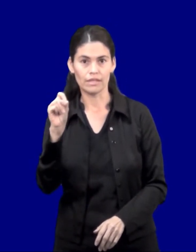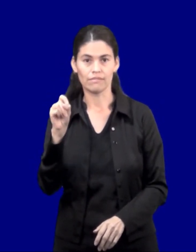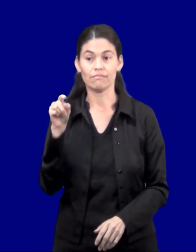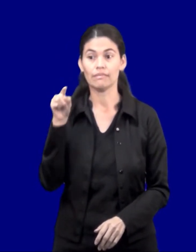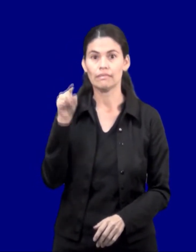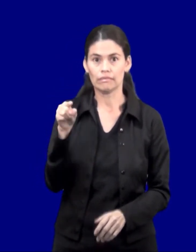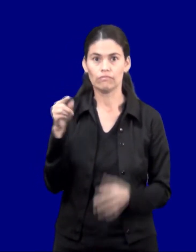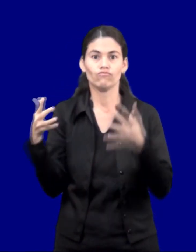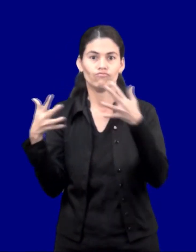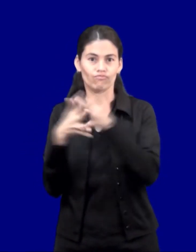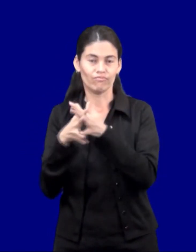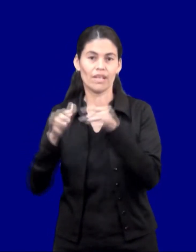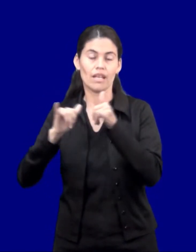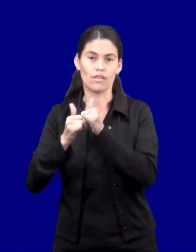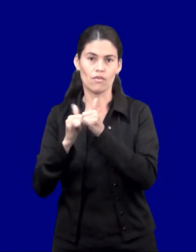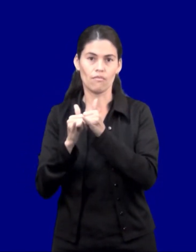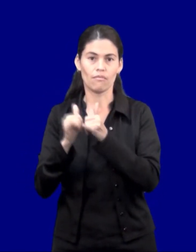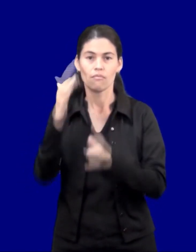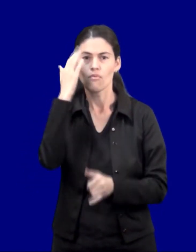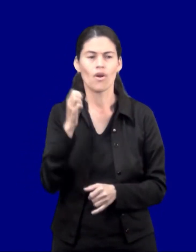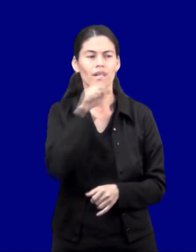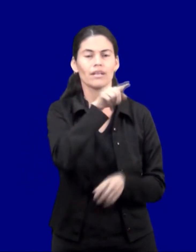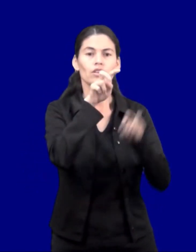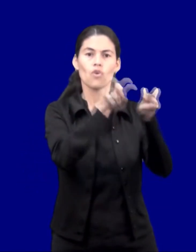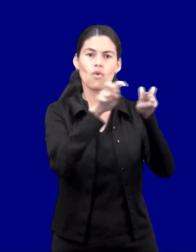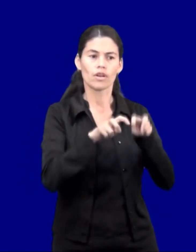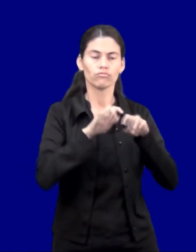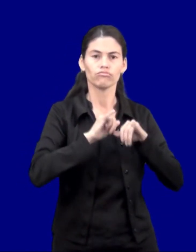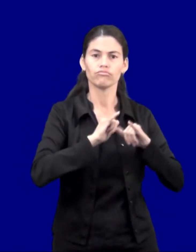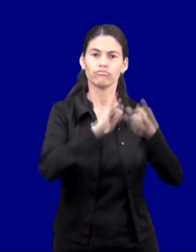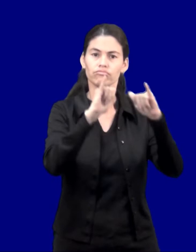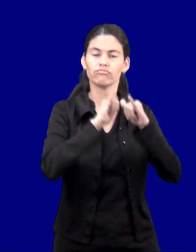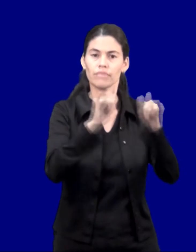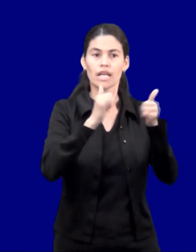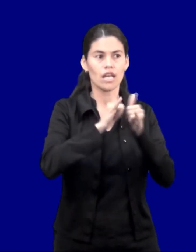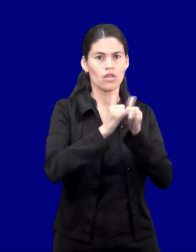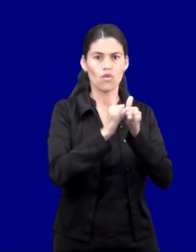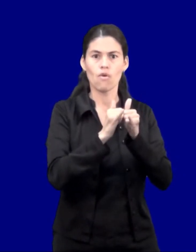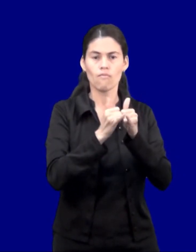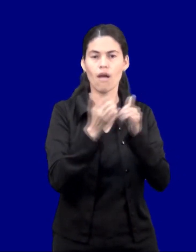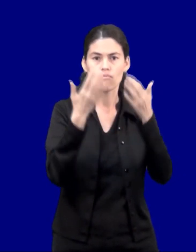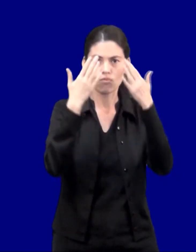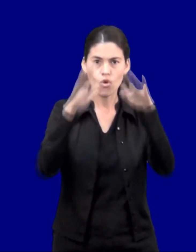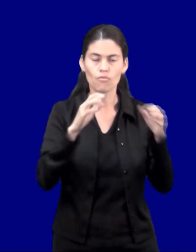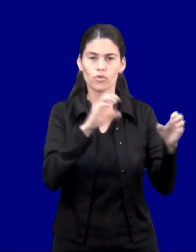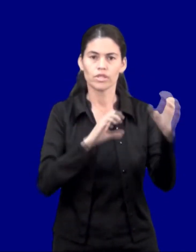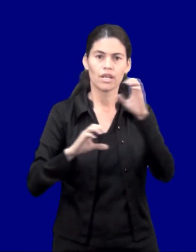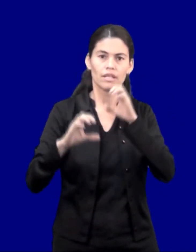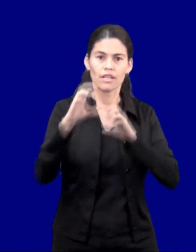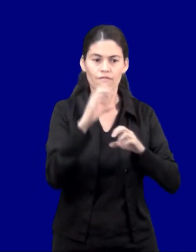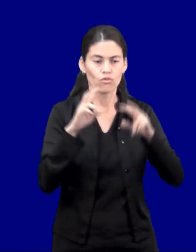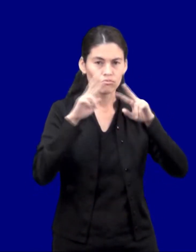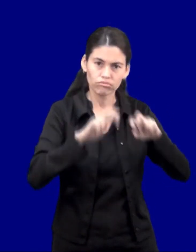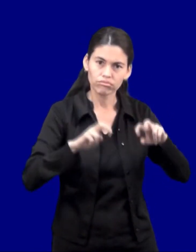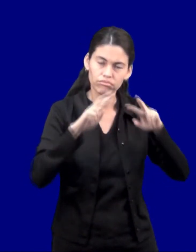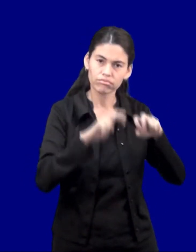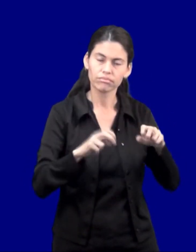Que, dicho Congreso promueve la divulgación científica de estudios